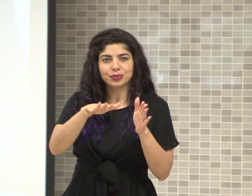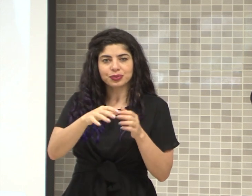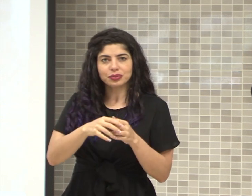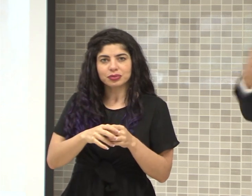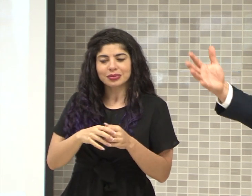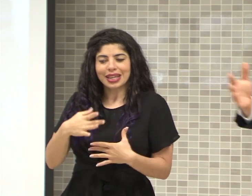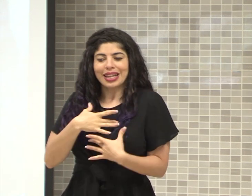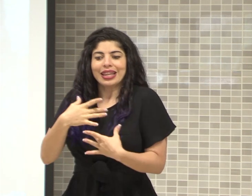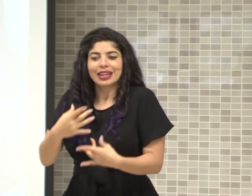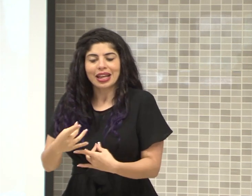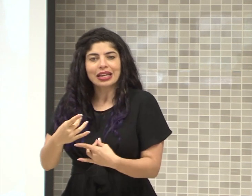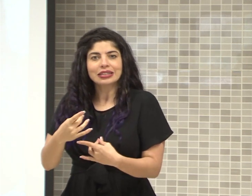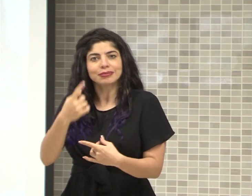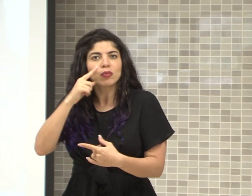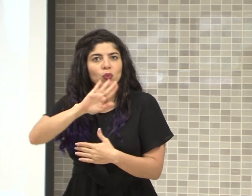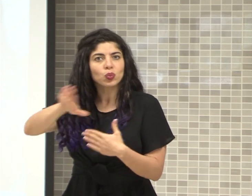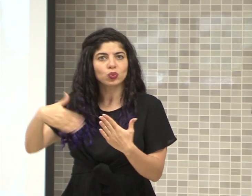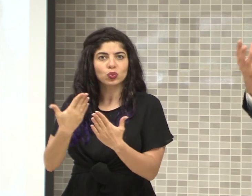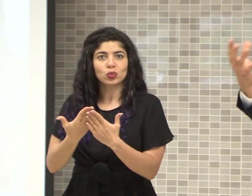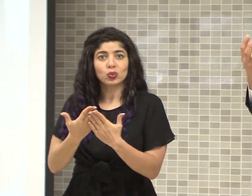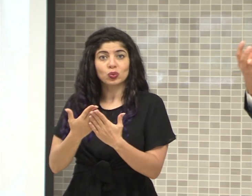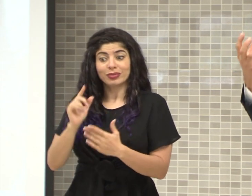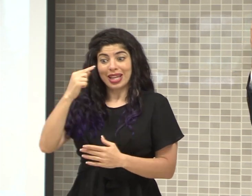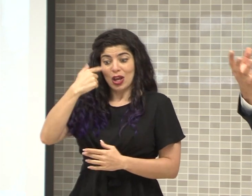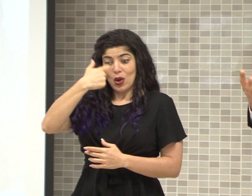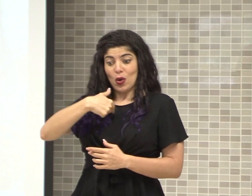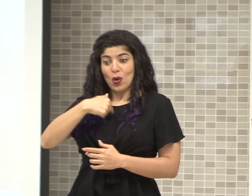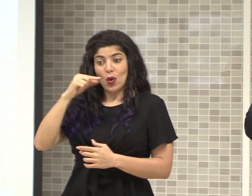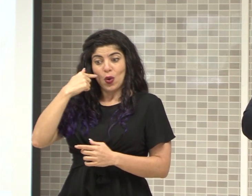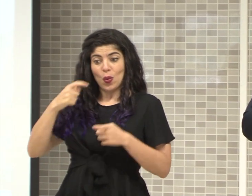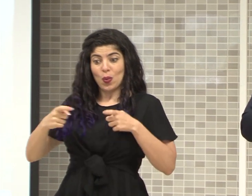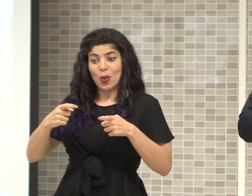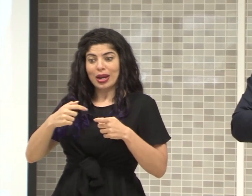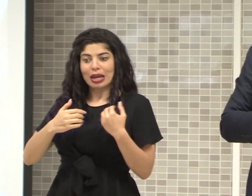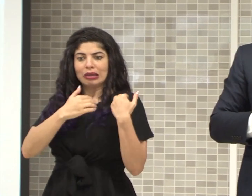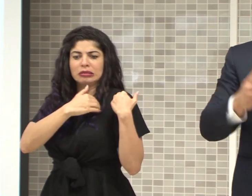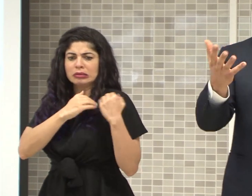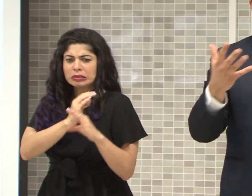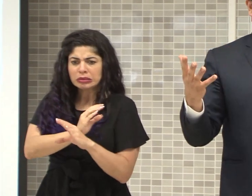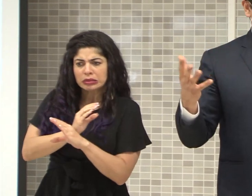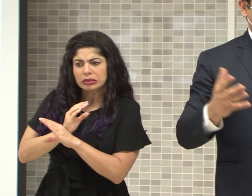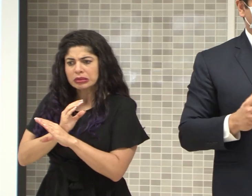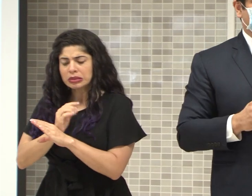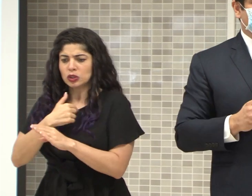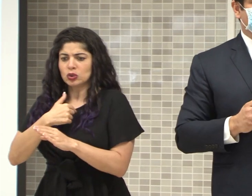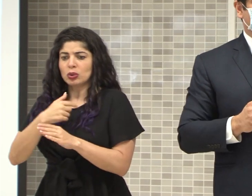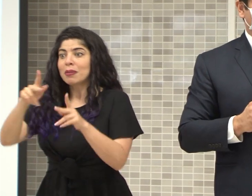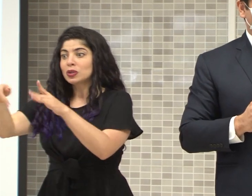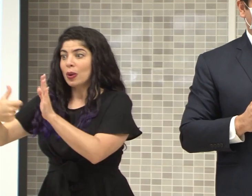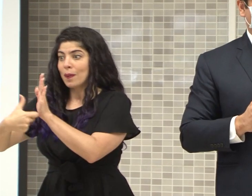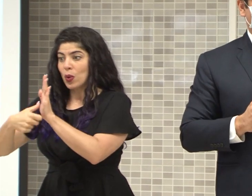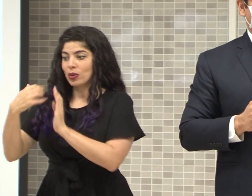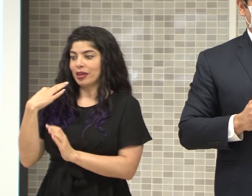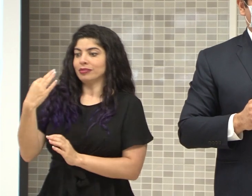ese interés colectivo, que es el que el gobernante, le toca tutelar, por el cual votan, los ciudadanos,